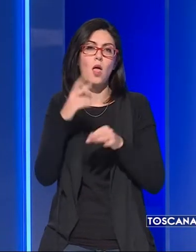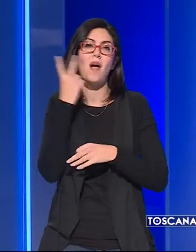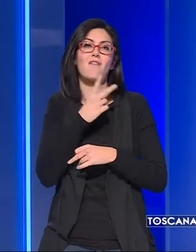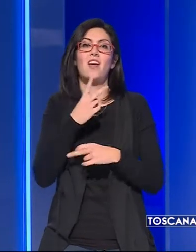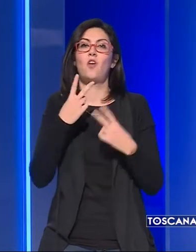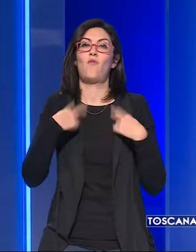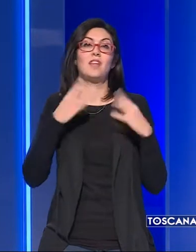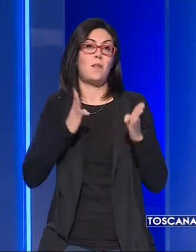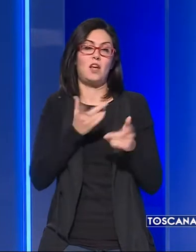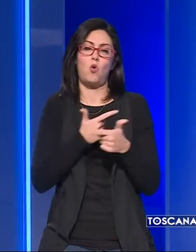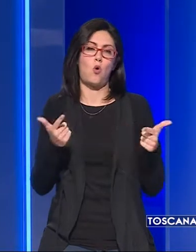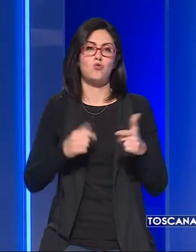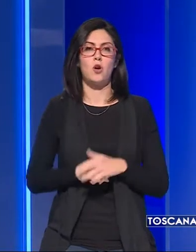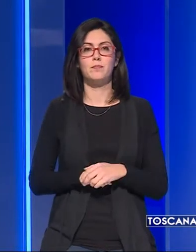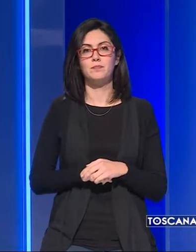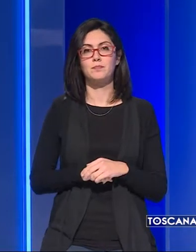di vita.